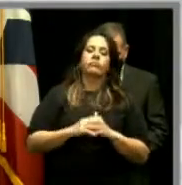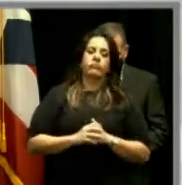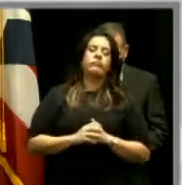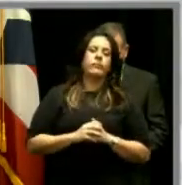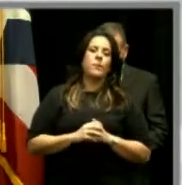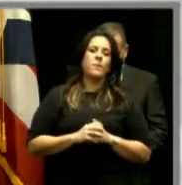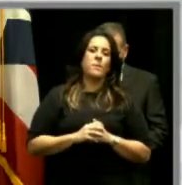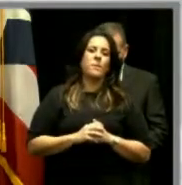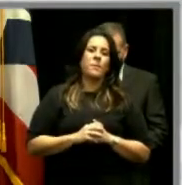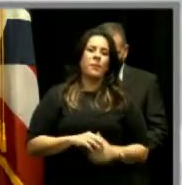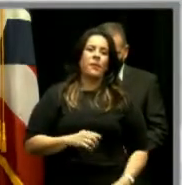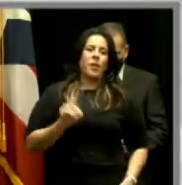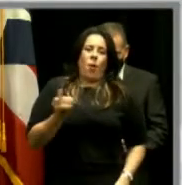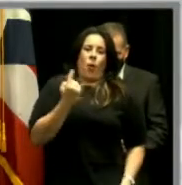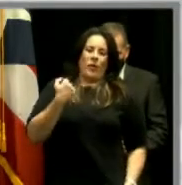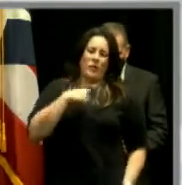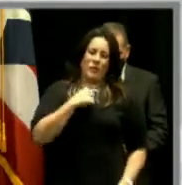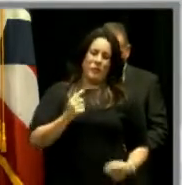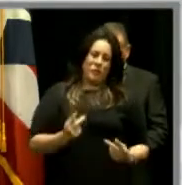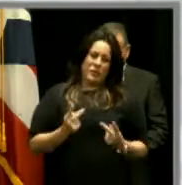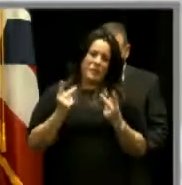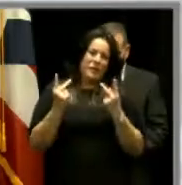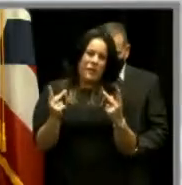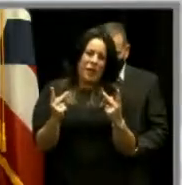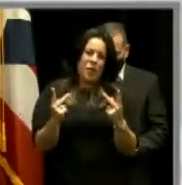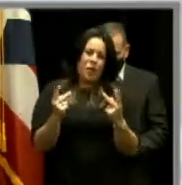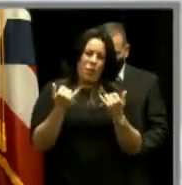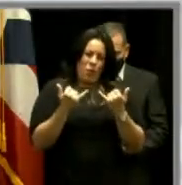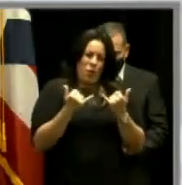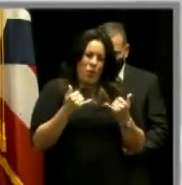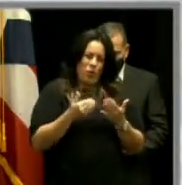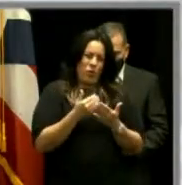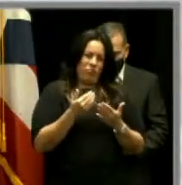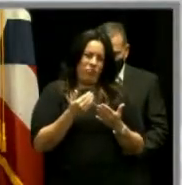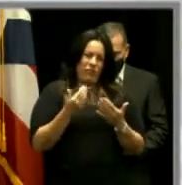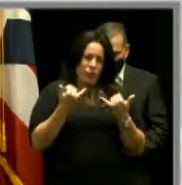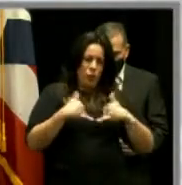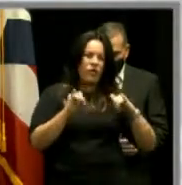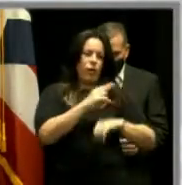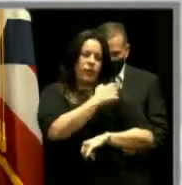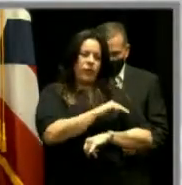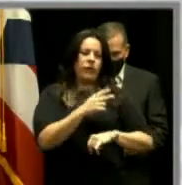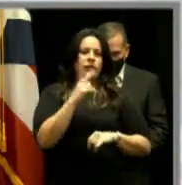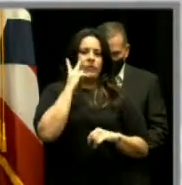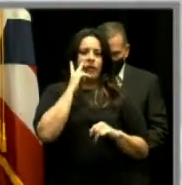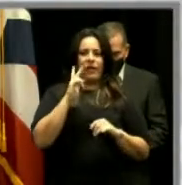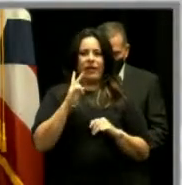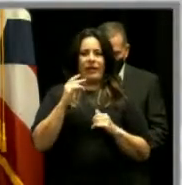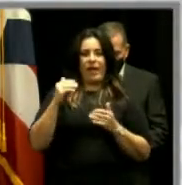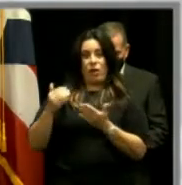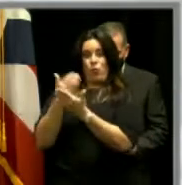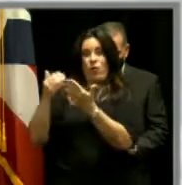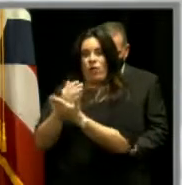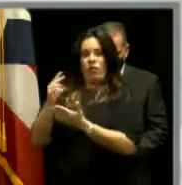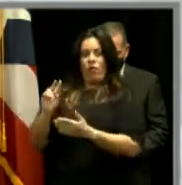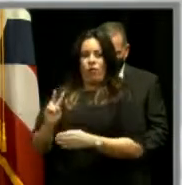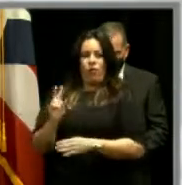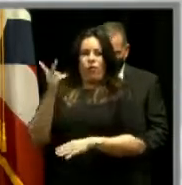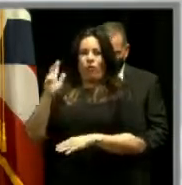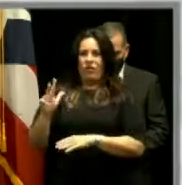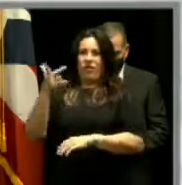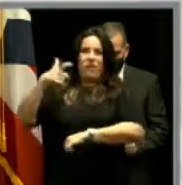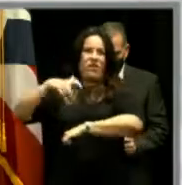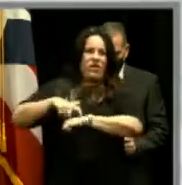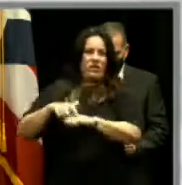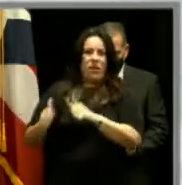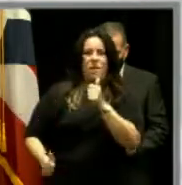que solamente los que hemos visitado en la actual estructura nos vamos a dar cuenta, es que se triplica y cuatruplica el espacio para